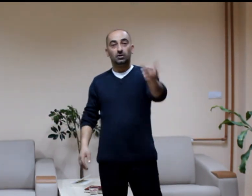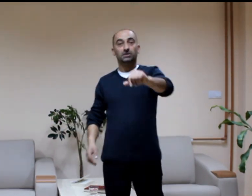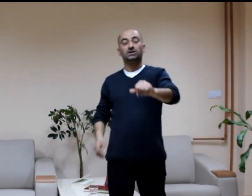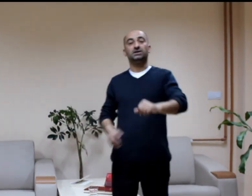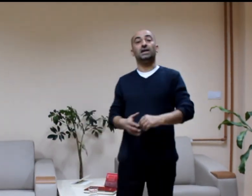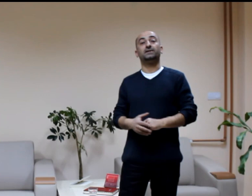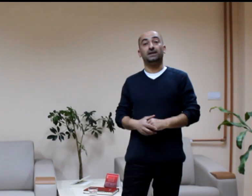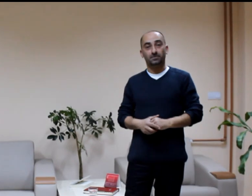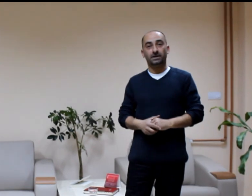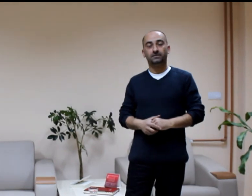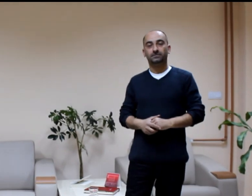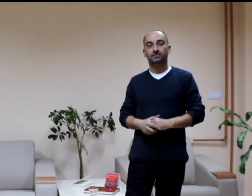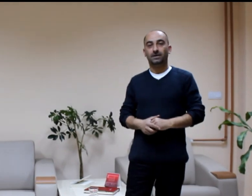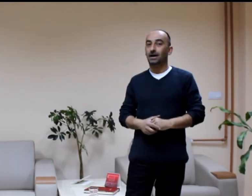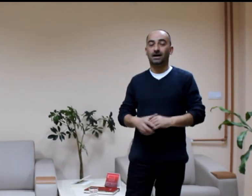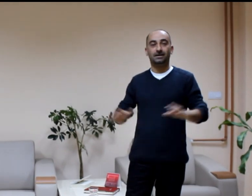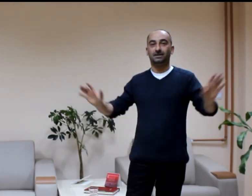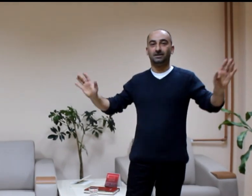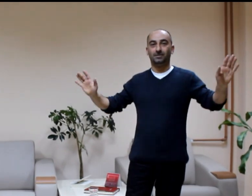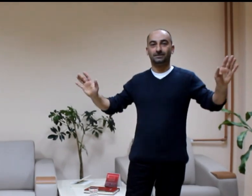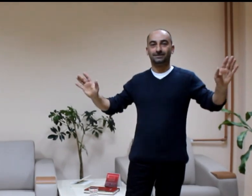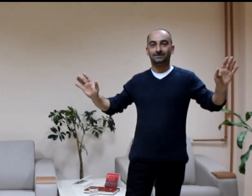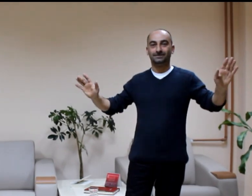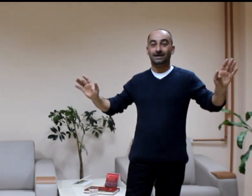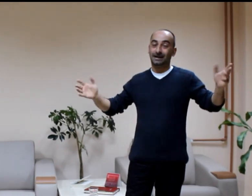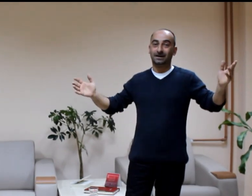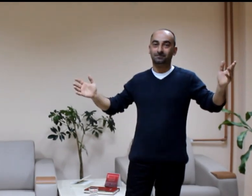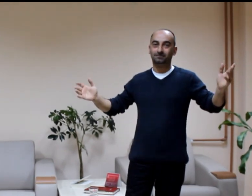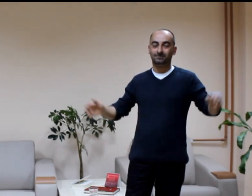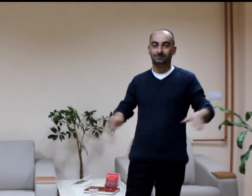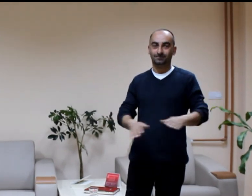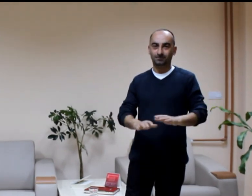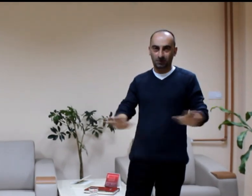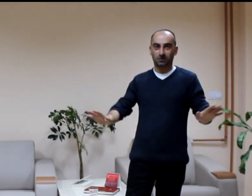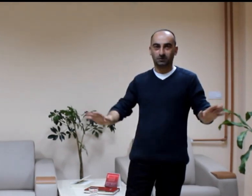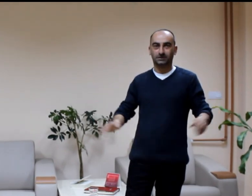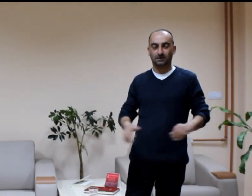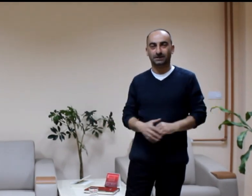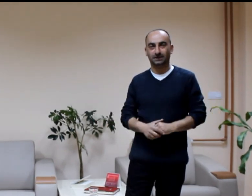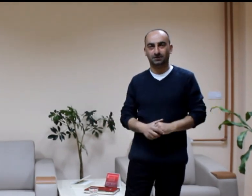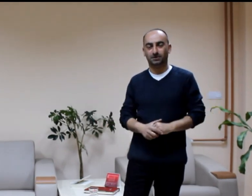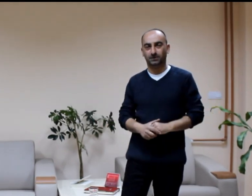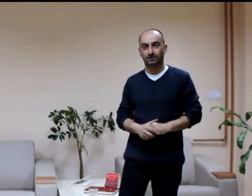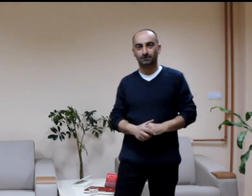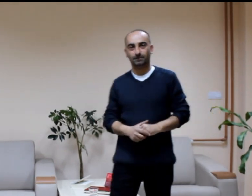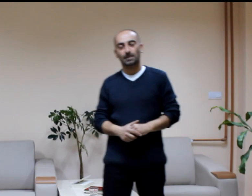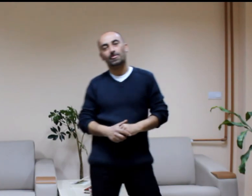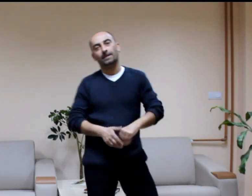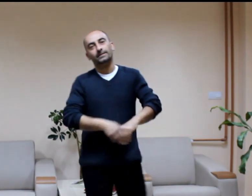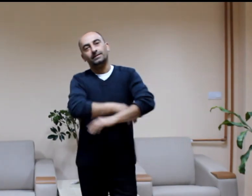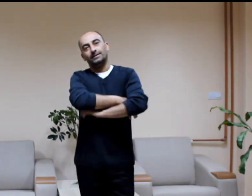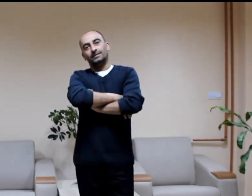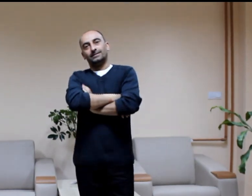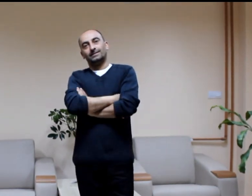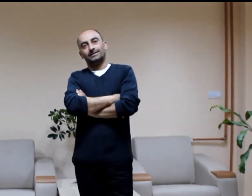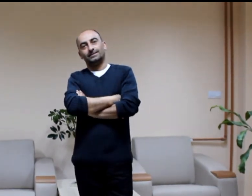sinekten alır hala olmamadı. Adam biliyorsunuz demin dediğim gibi odpowiedini bir Bir Bir